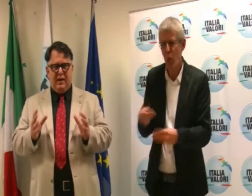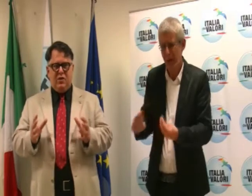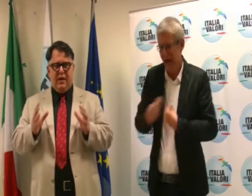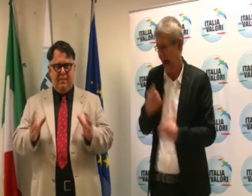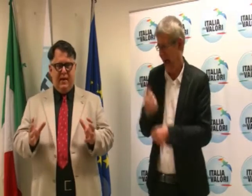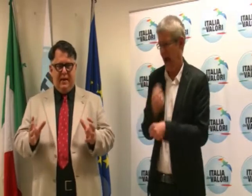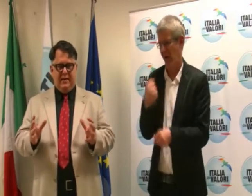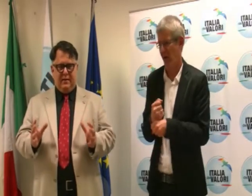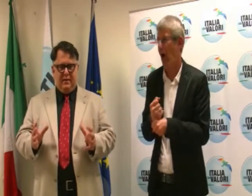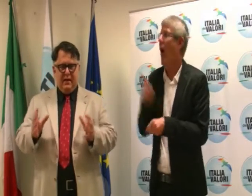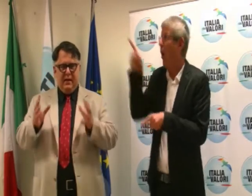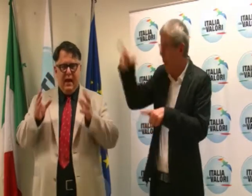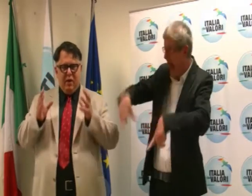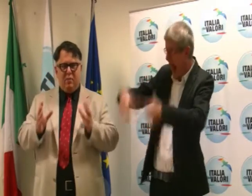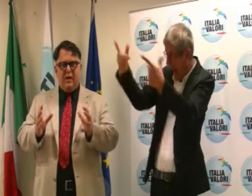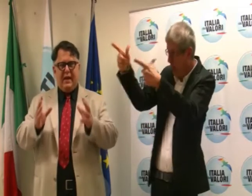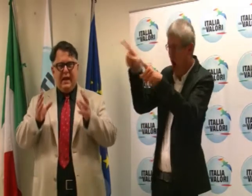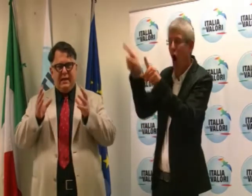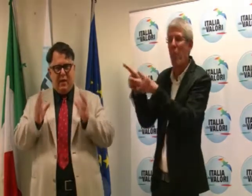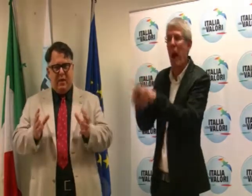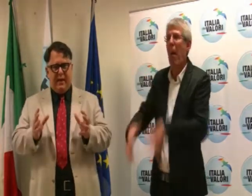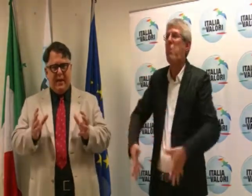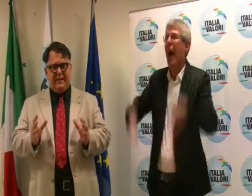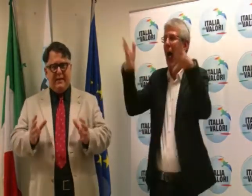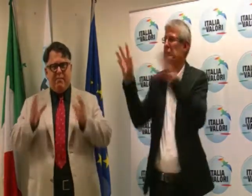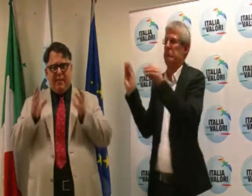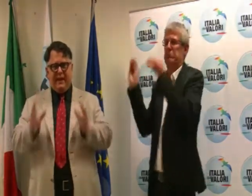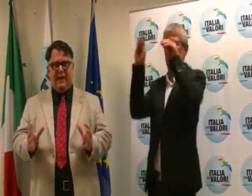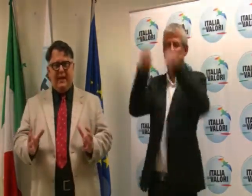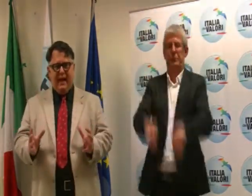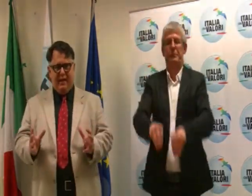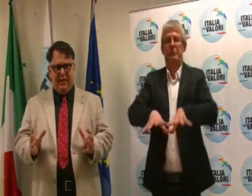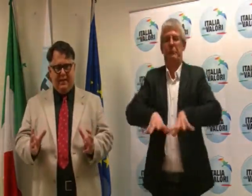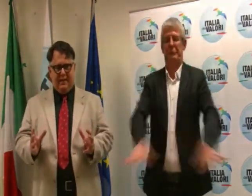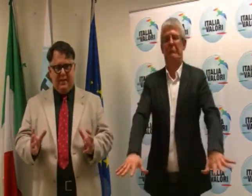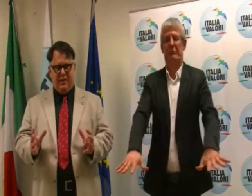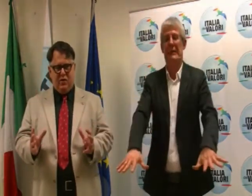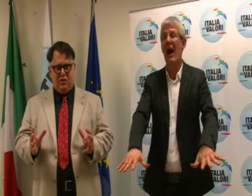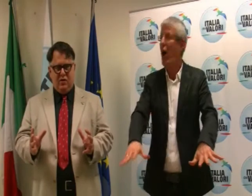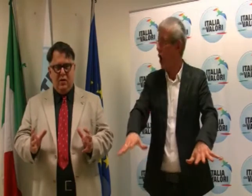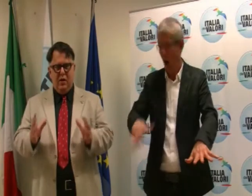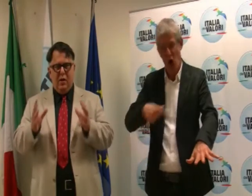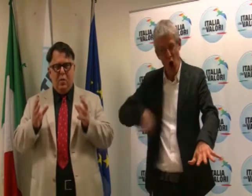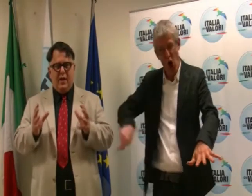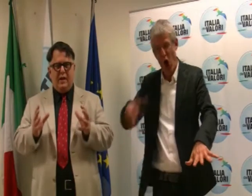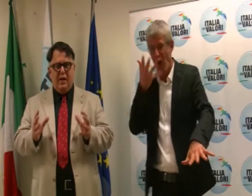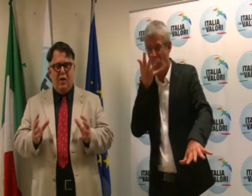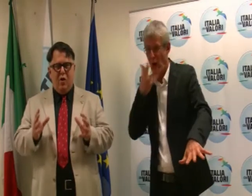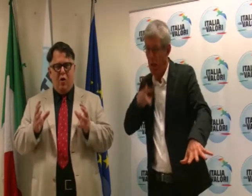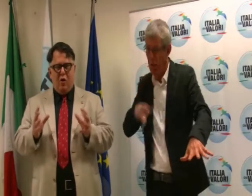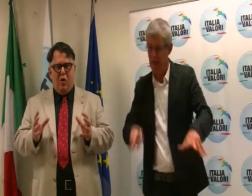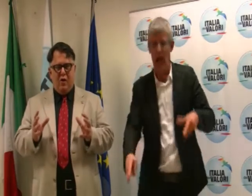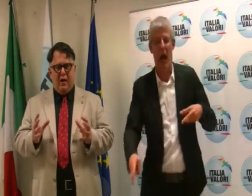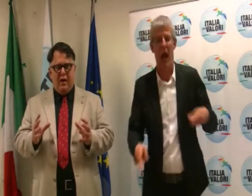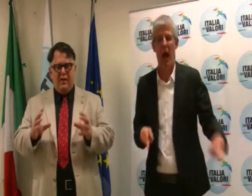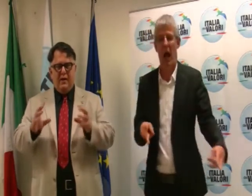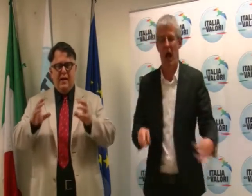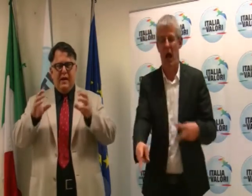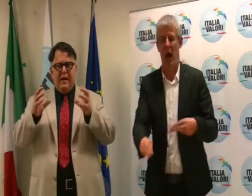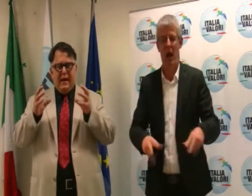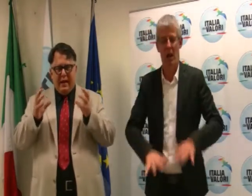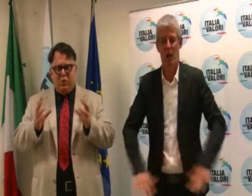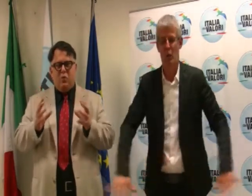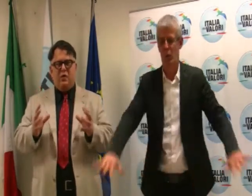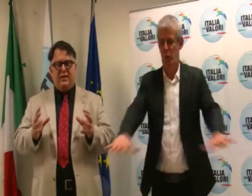messo le sue radici nei palazzi. E ne dobbiamo andare all'interno dei palazzi per tagliare queste radici. Quindi occorre